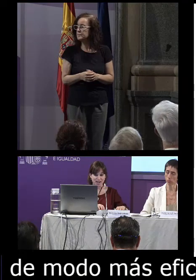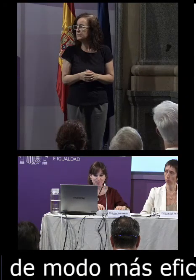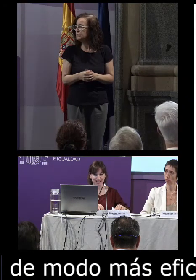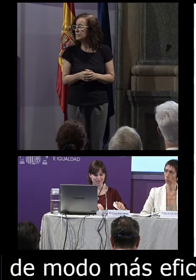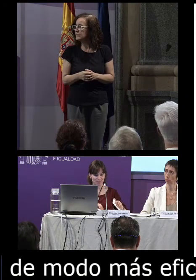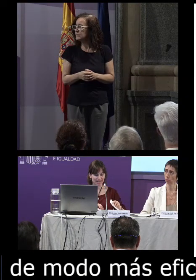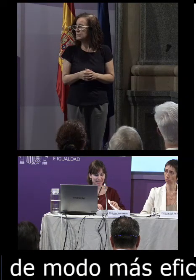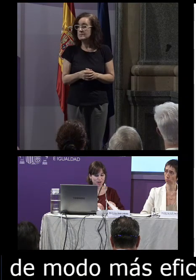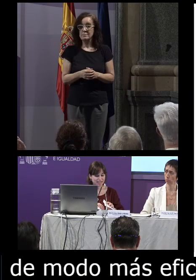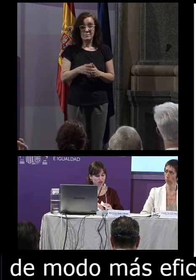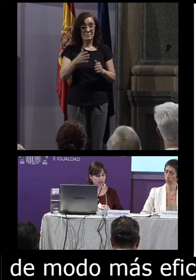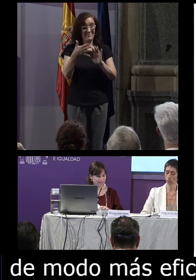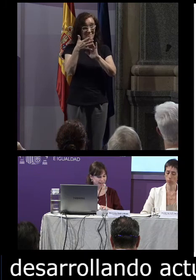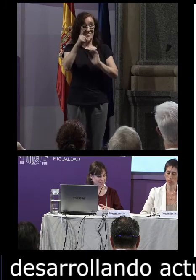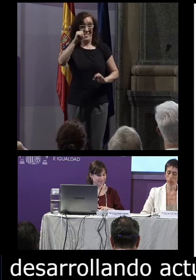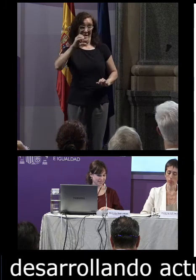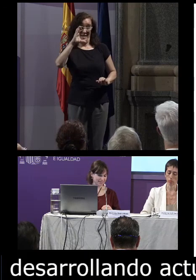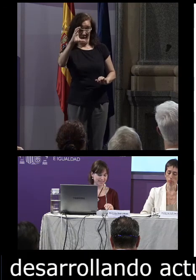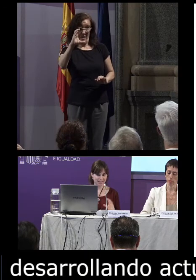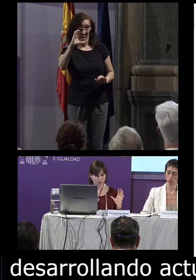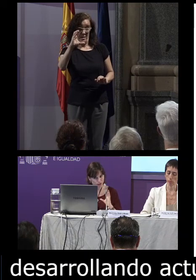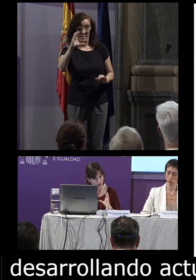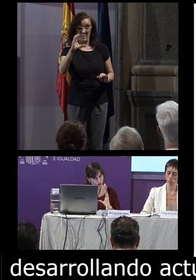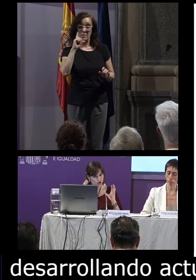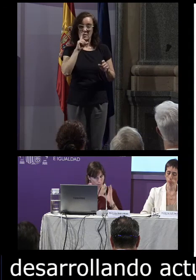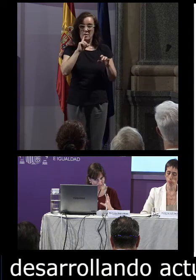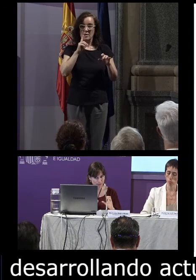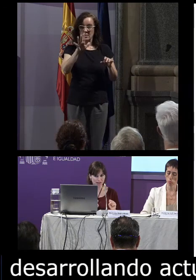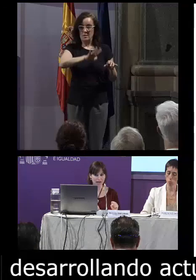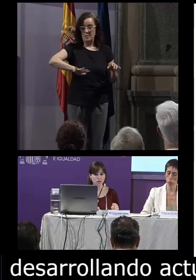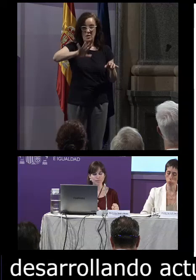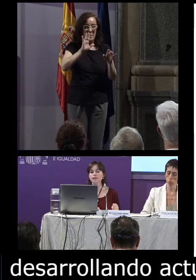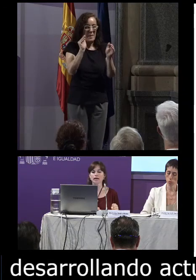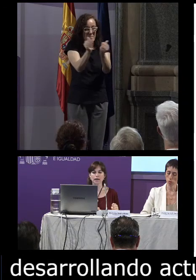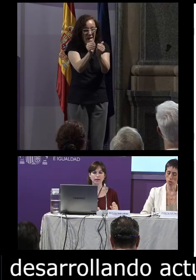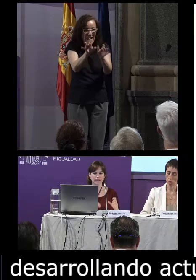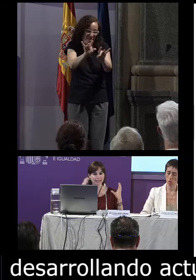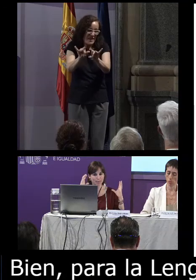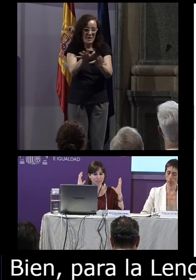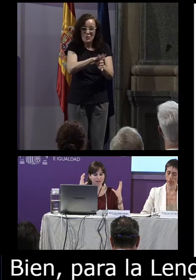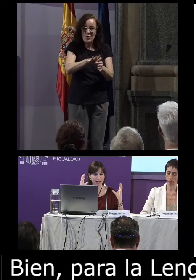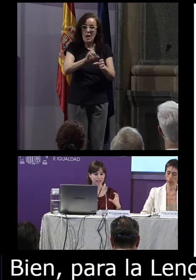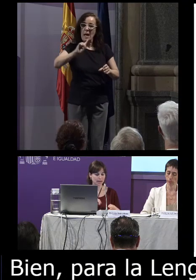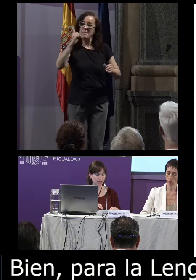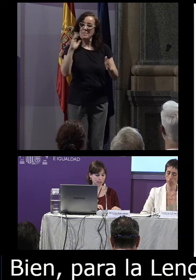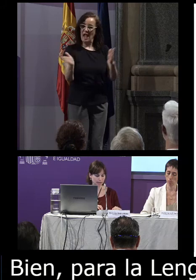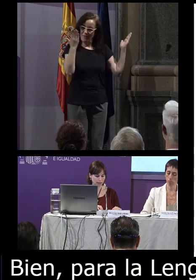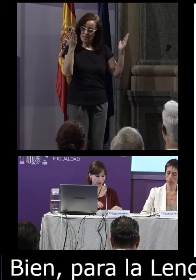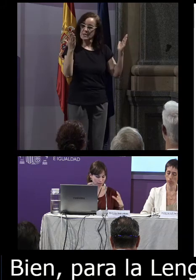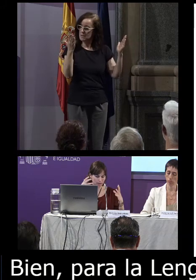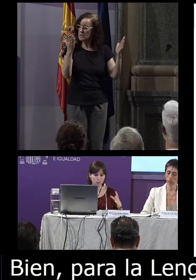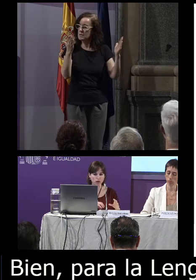bien para la lengua de signos catalana al ser un territorio más pequeño en esta primera fase del